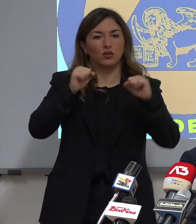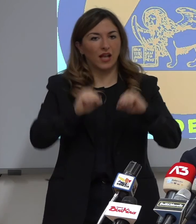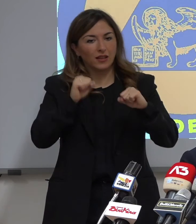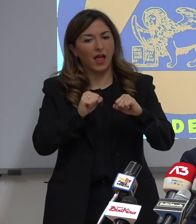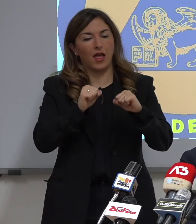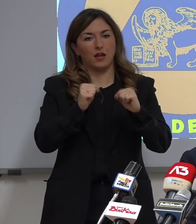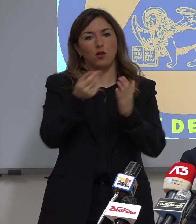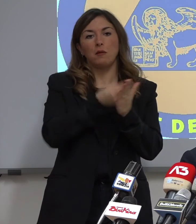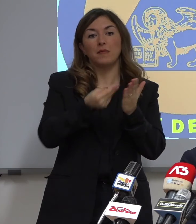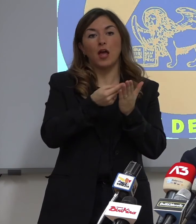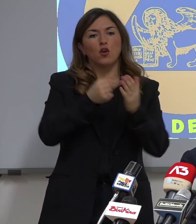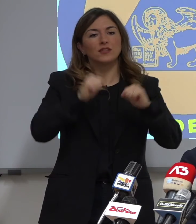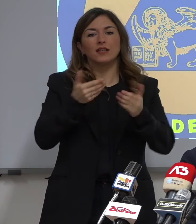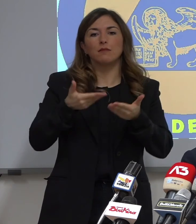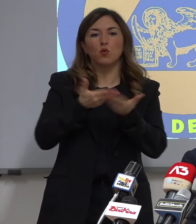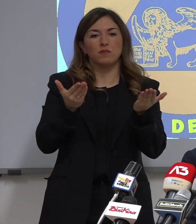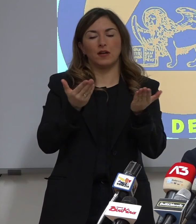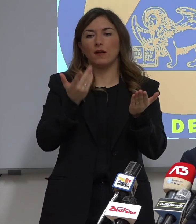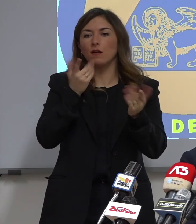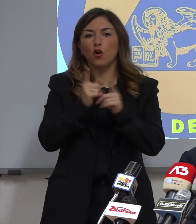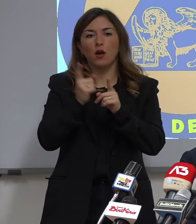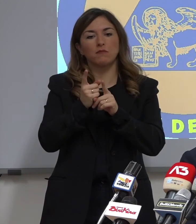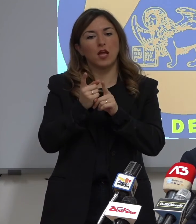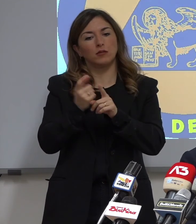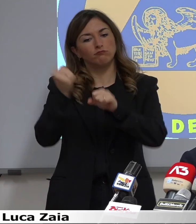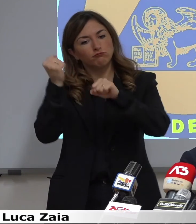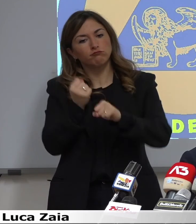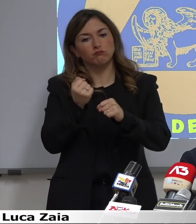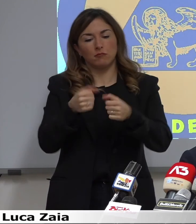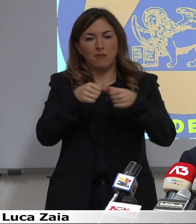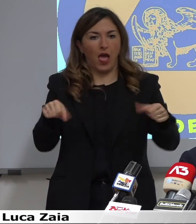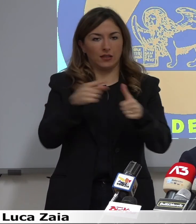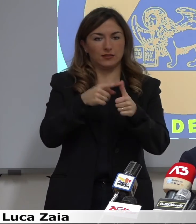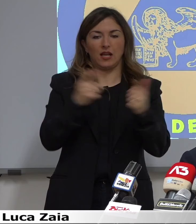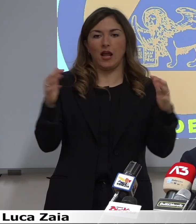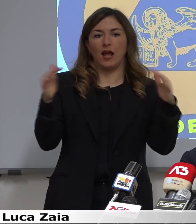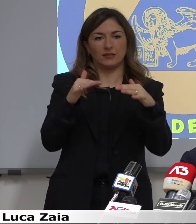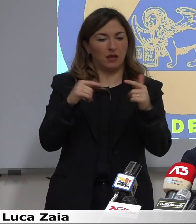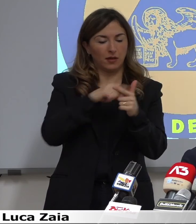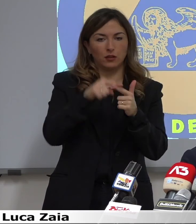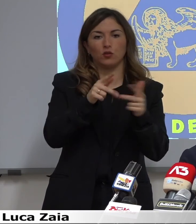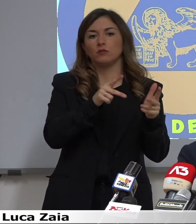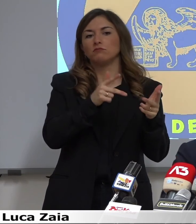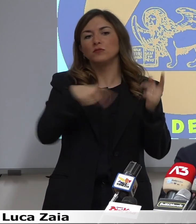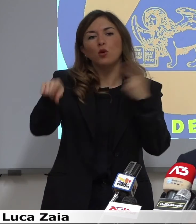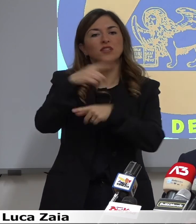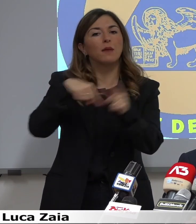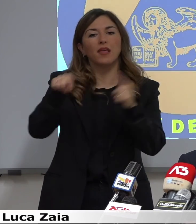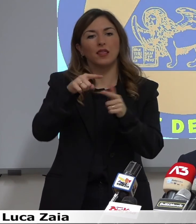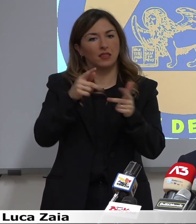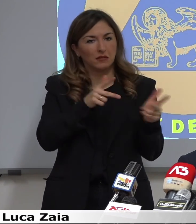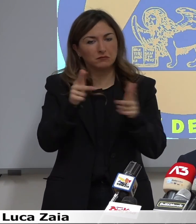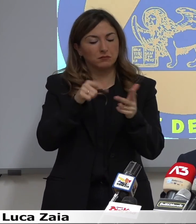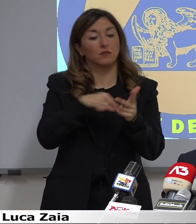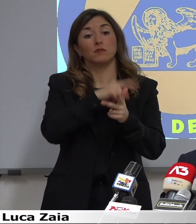pubblica, dei pilastri, l'assembramento, gli spostamenti eccetera. E dopo, a cascata,